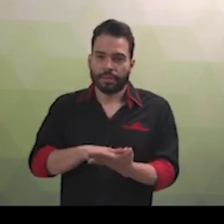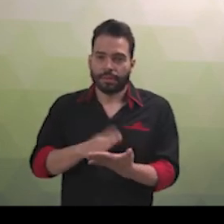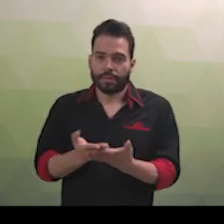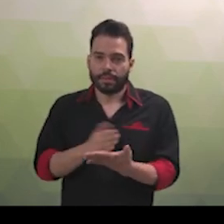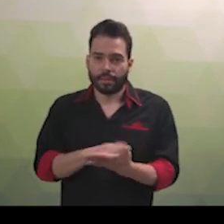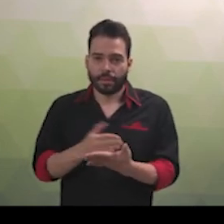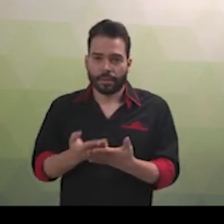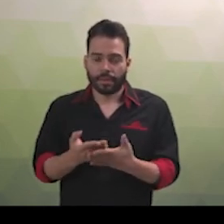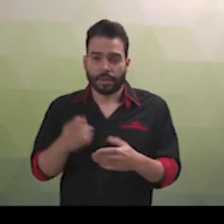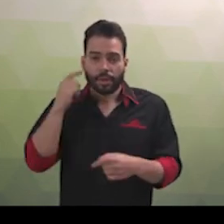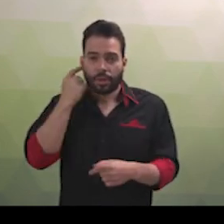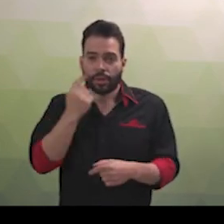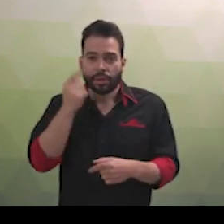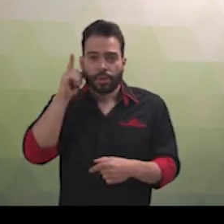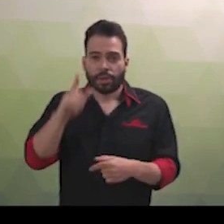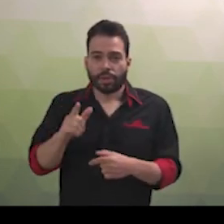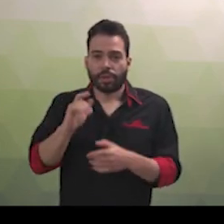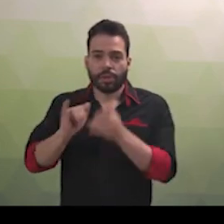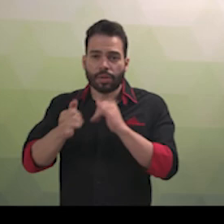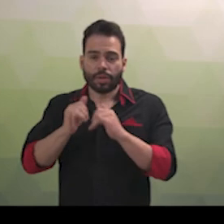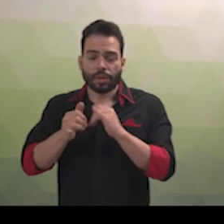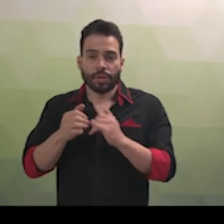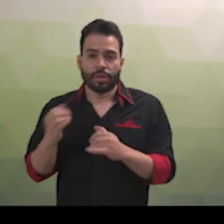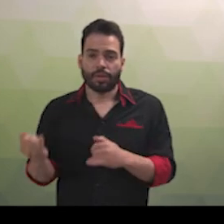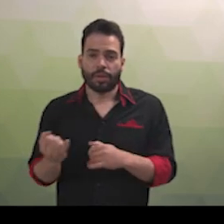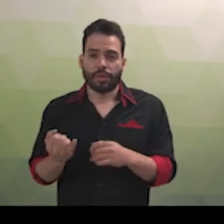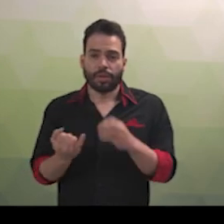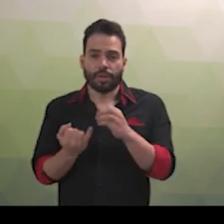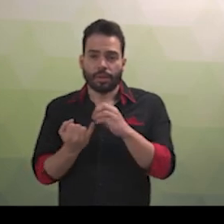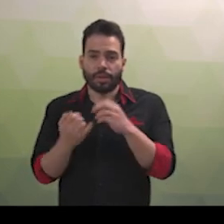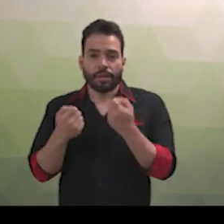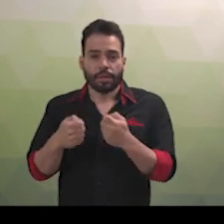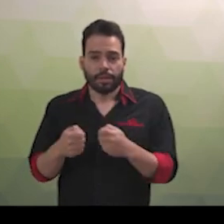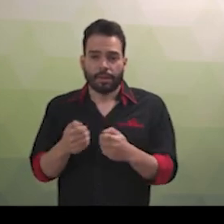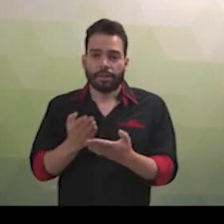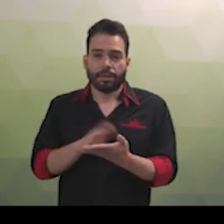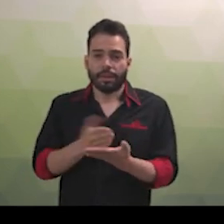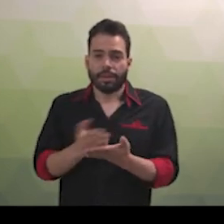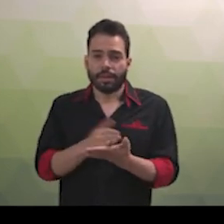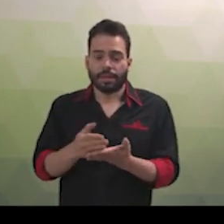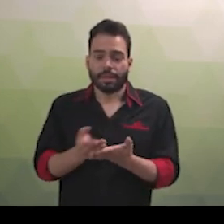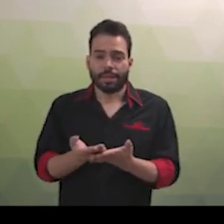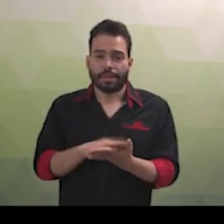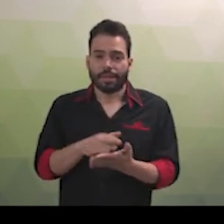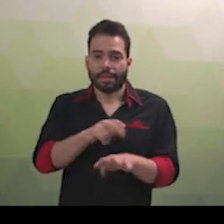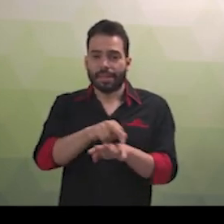intérprete em todas as instâncias, o que é impossível diante do quadro de pessoal que temos hoje. Pensando assim,